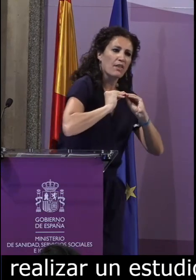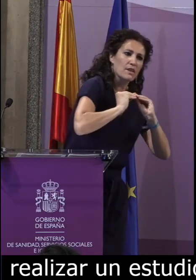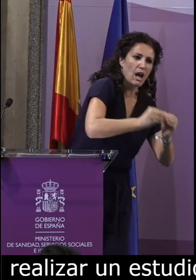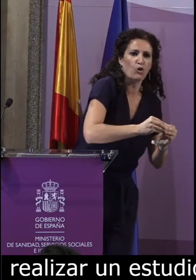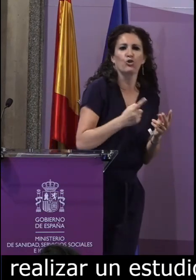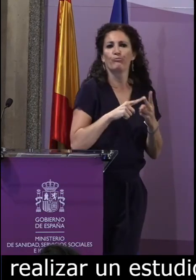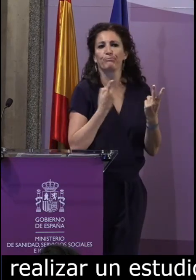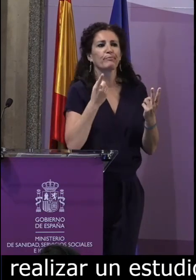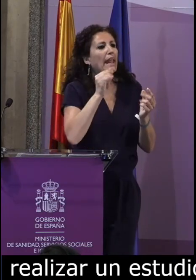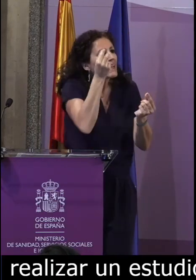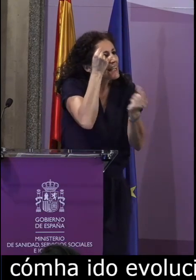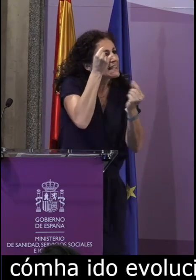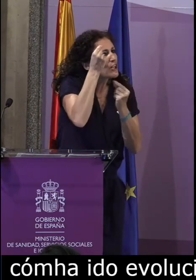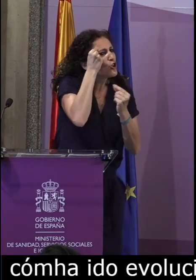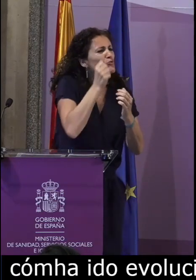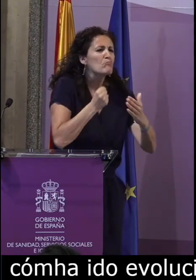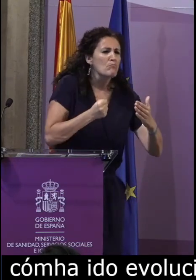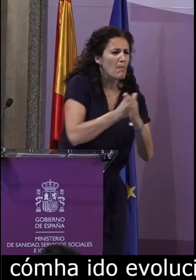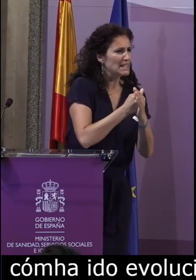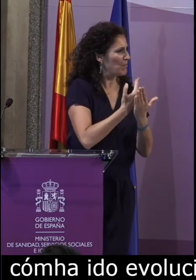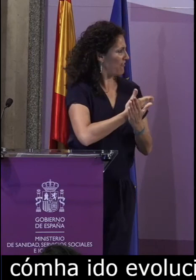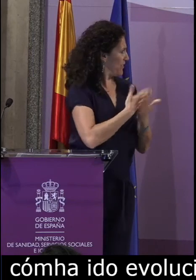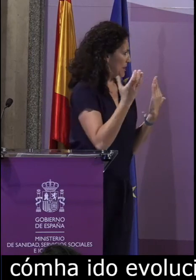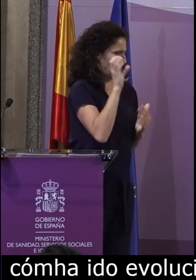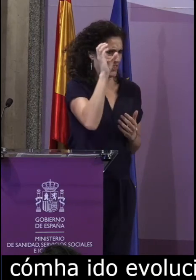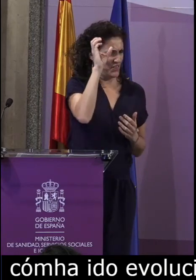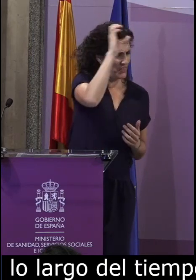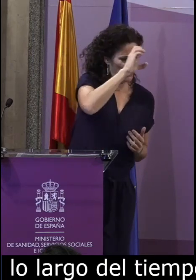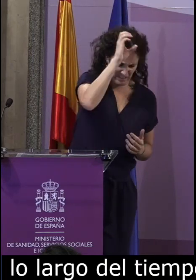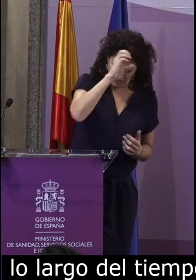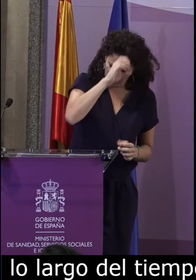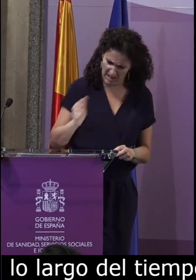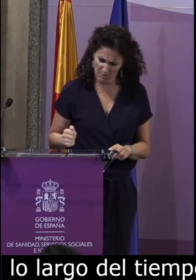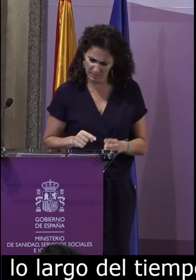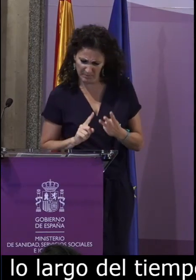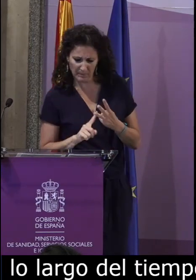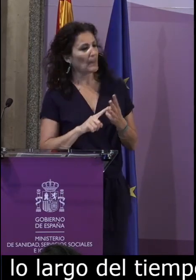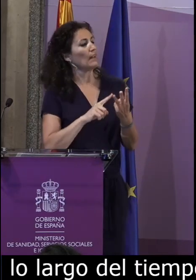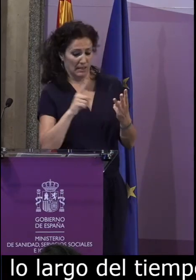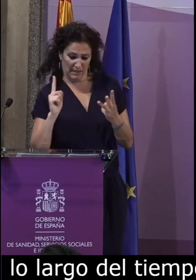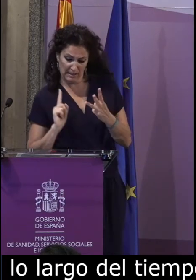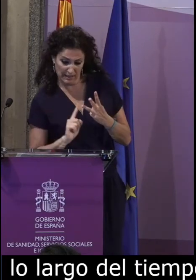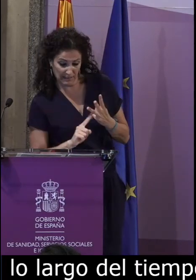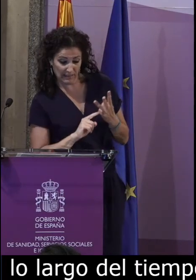El corpus de la lengua de signos española sigue unas pautas y unos criterios de máxima fiabilidad científica,